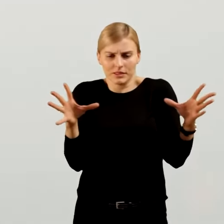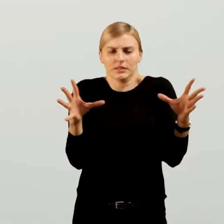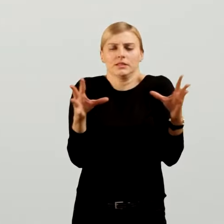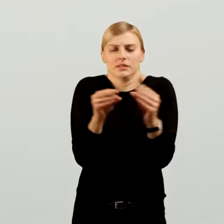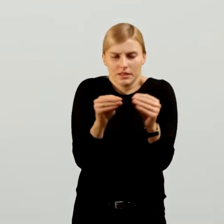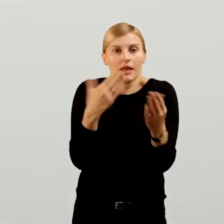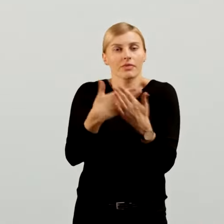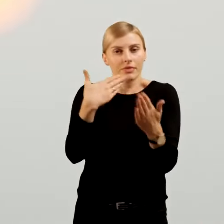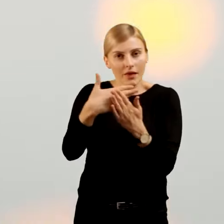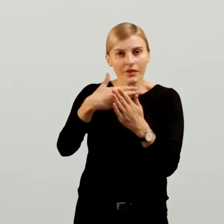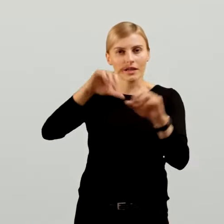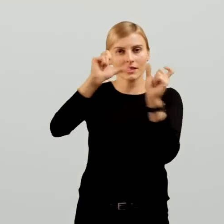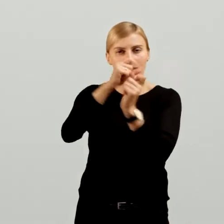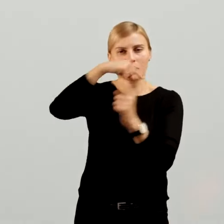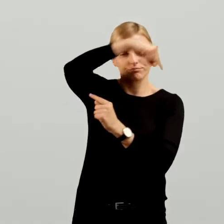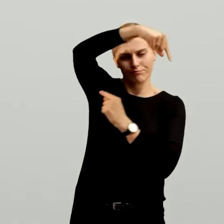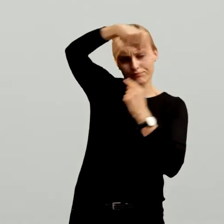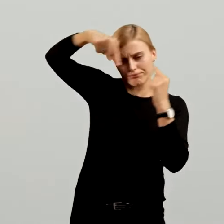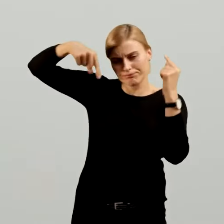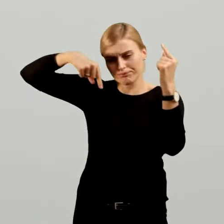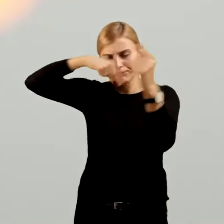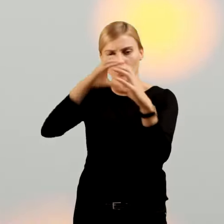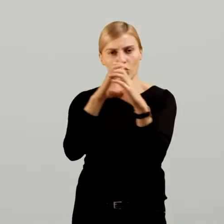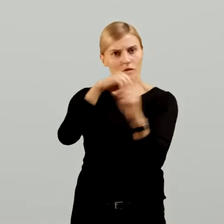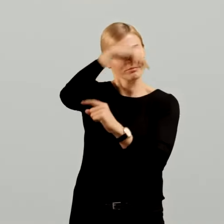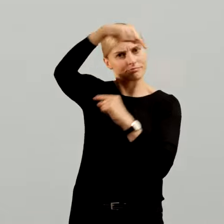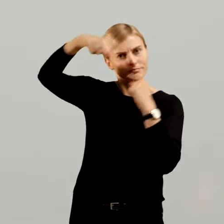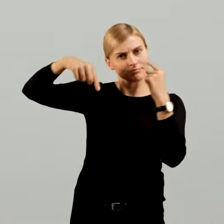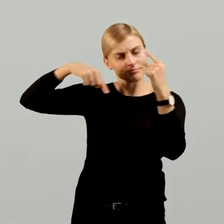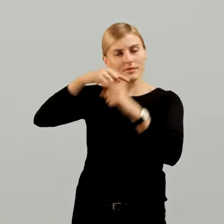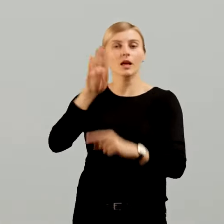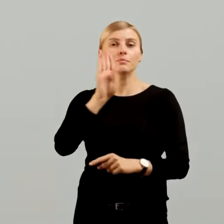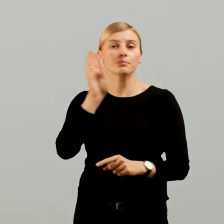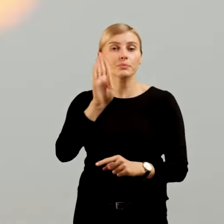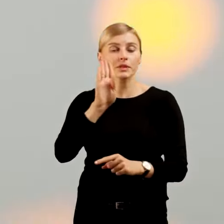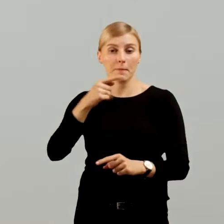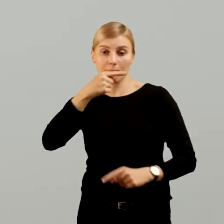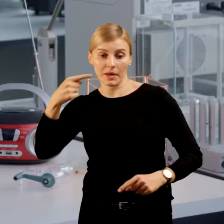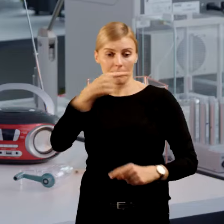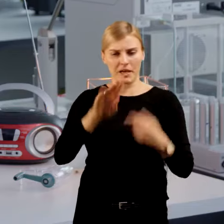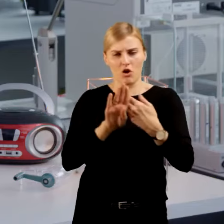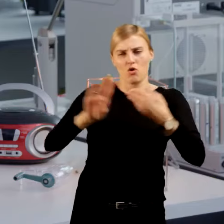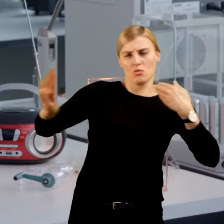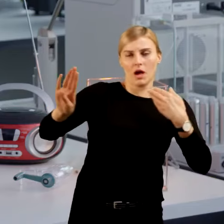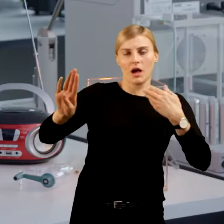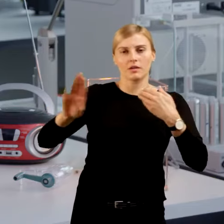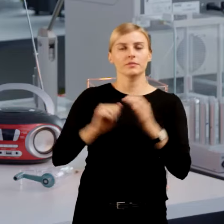elektrony krążą wokół jądra atomowego. Ładunki tych samych znaków odpychają się. Liczba elektronów i